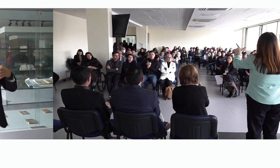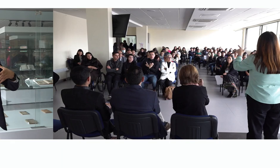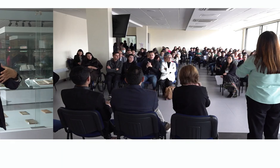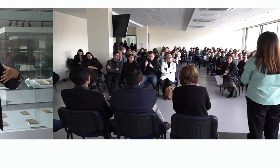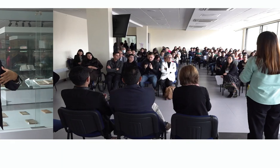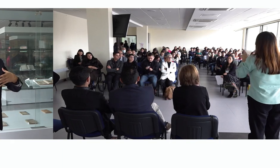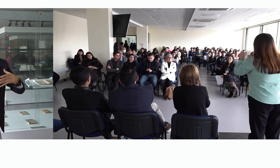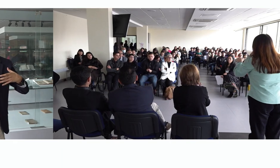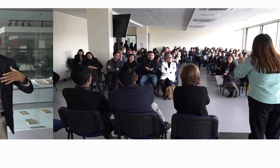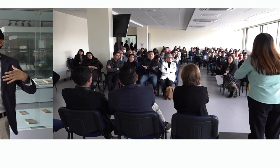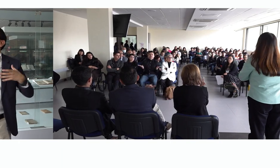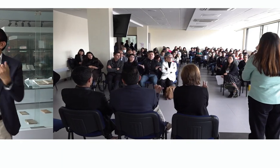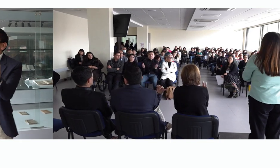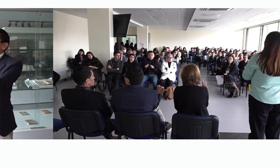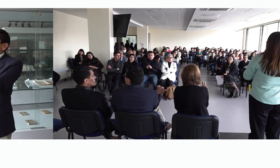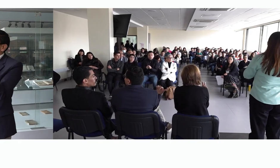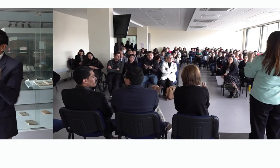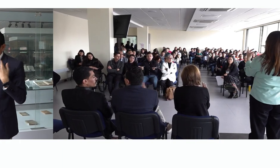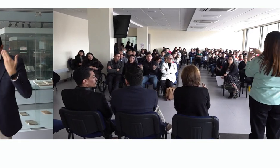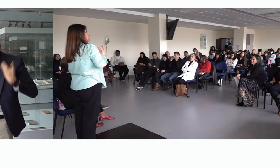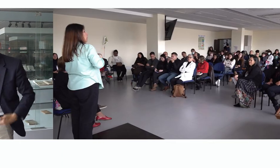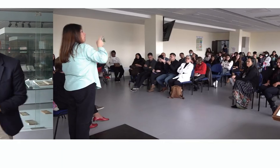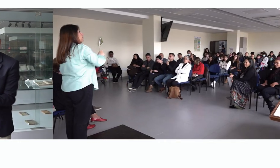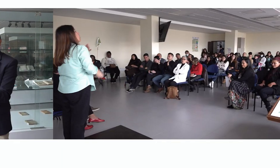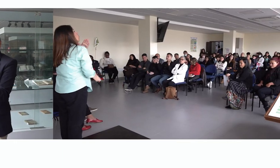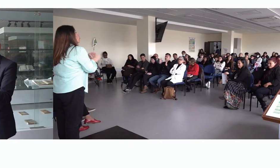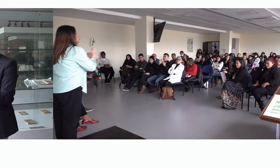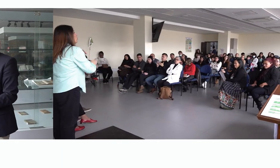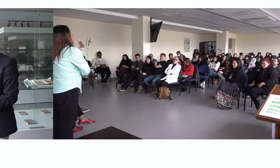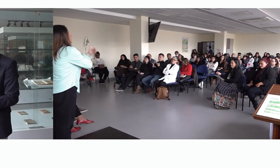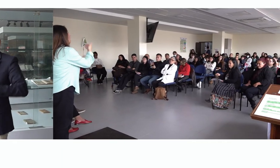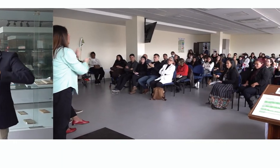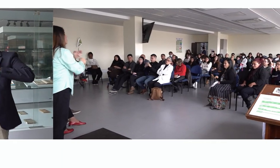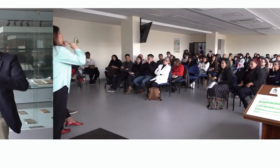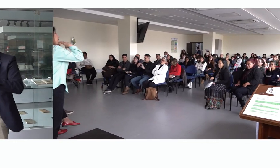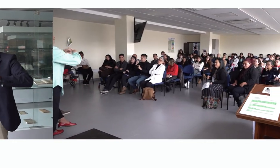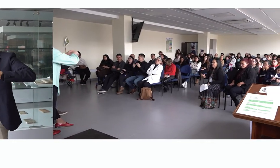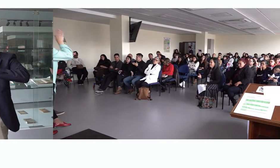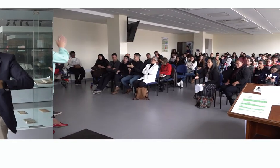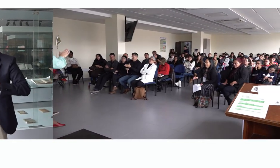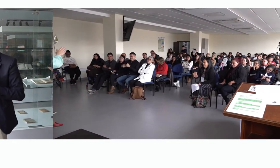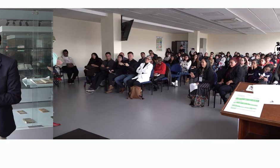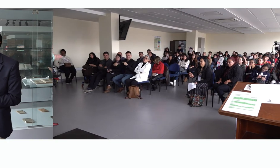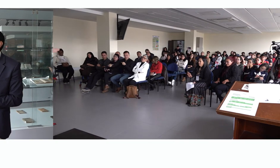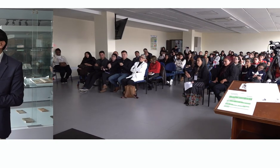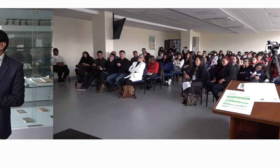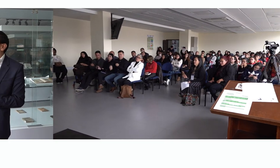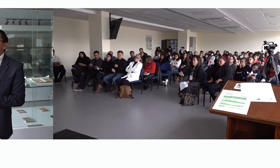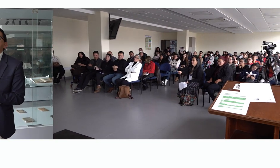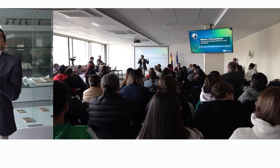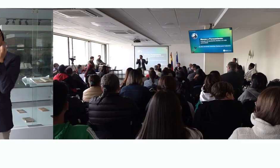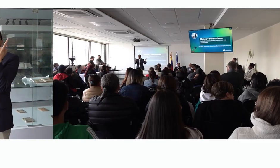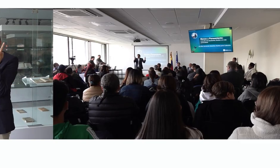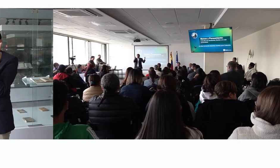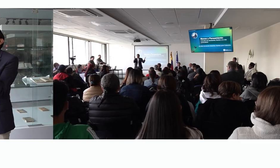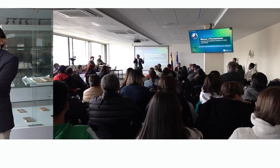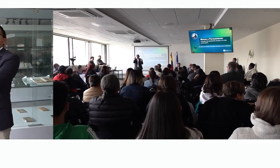cosmovisión y nosotros defendemos ese derecho. Somos sujetos sordos que usan la lengua de señas